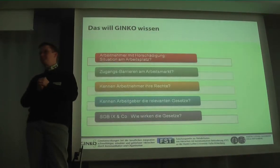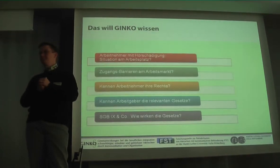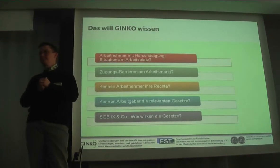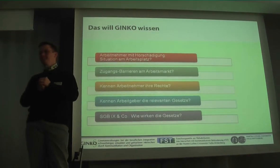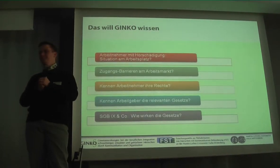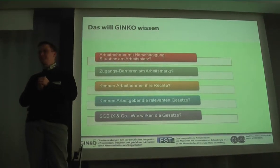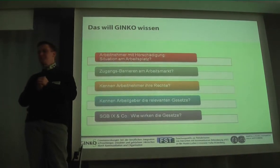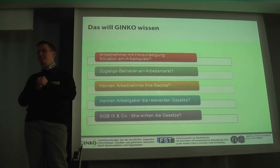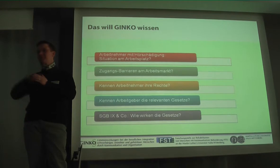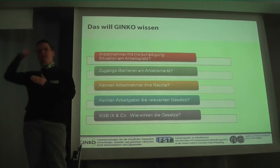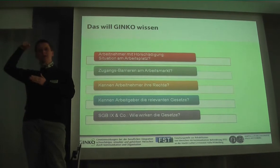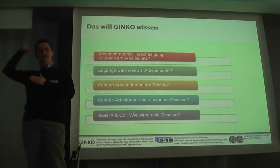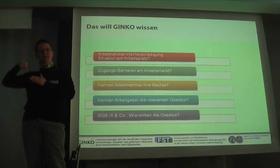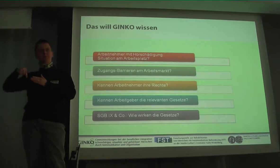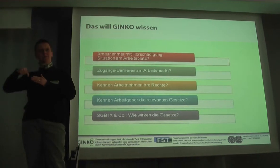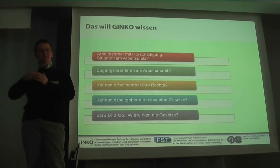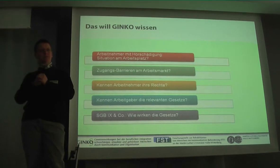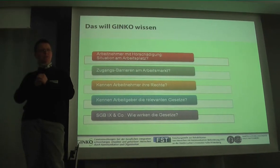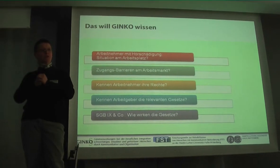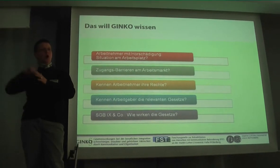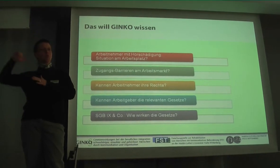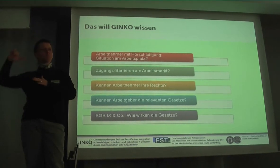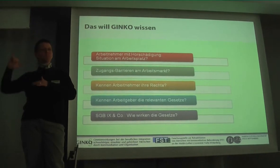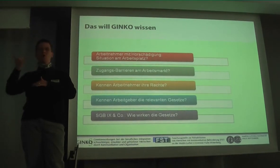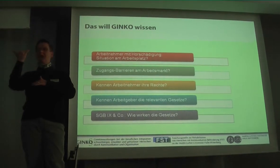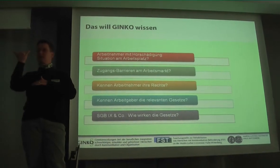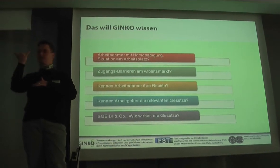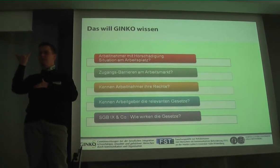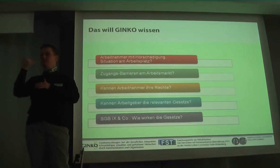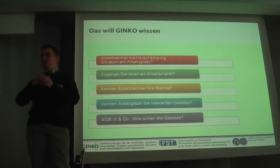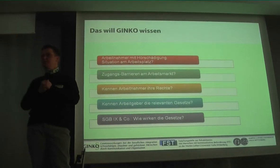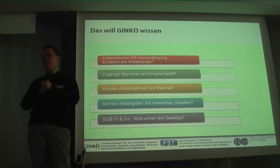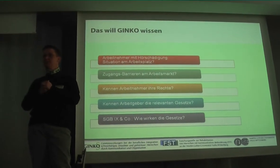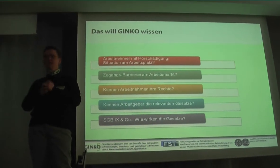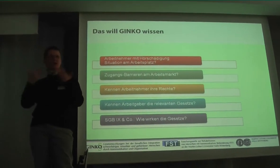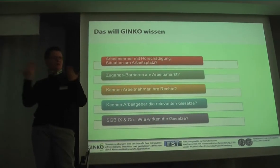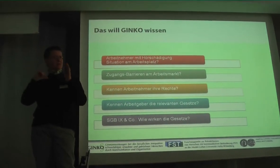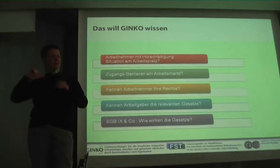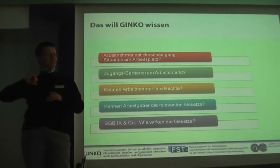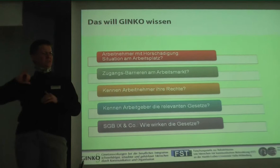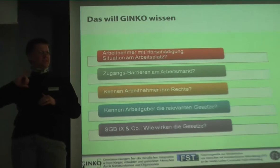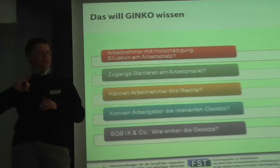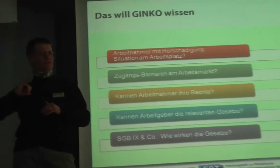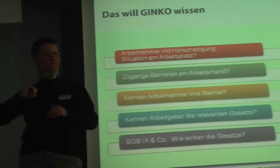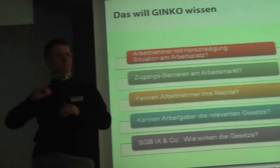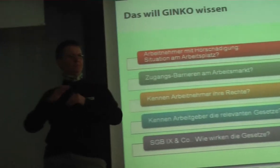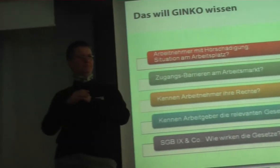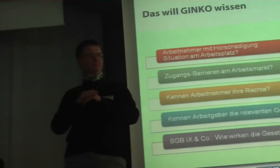Projekt. Was interessiert uns? Zunächst natürlich der Arbeitsplatz.